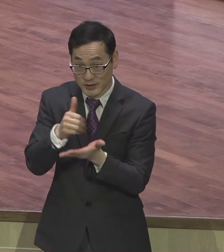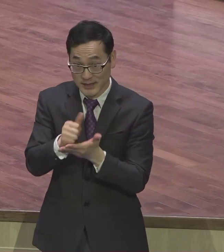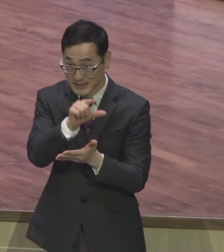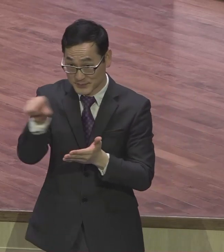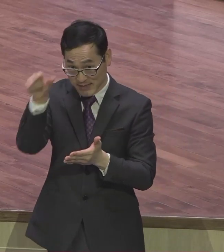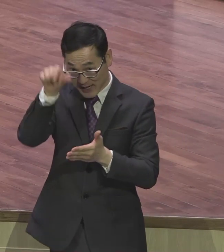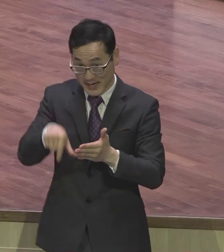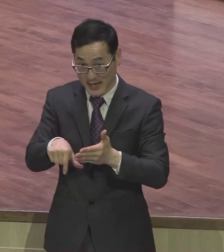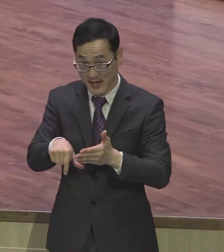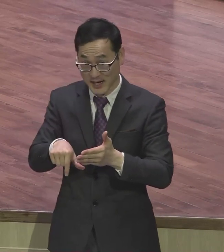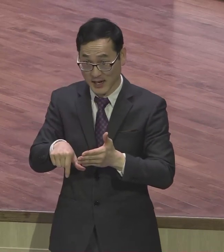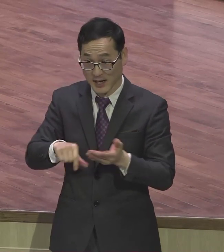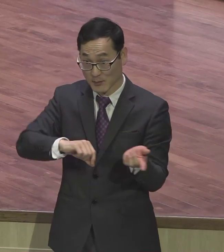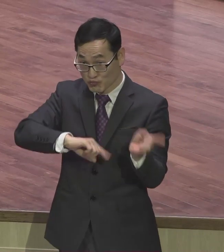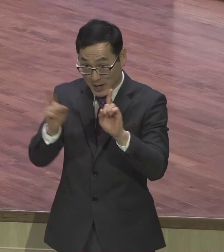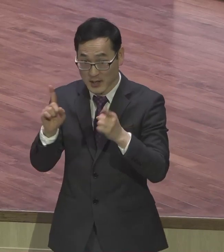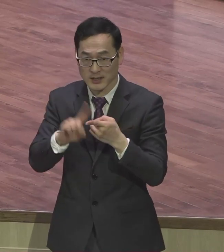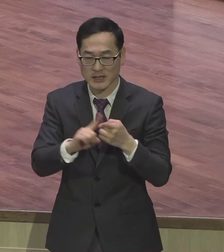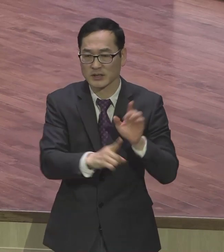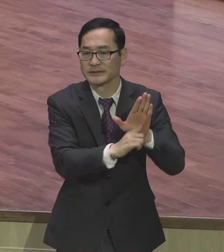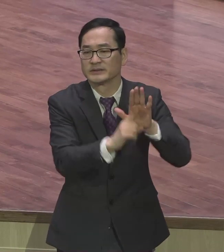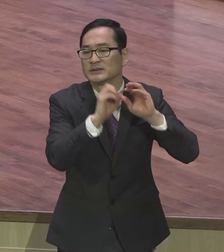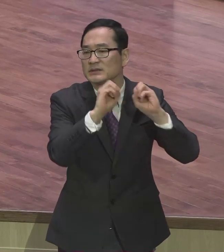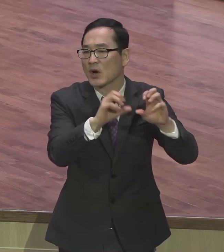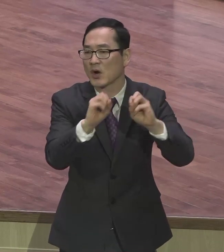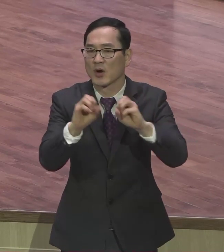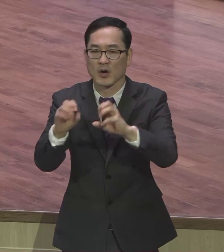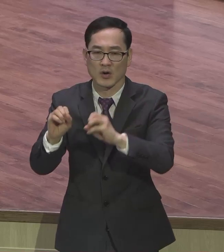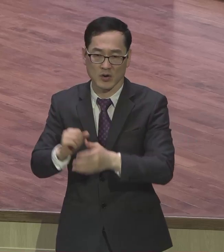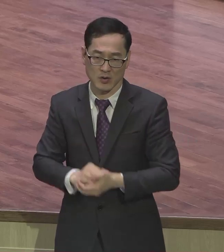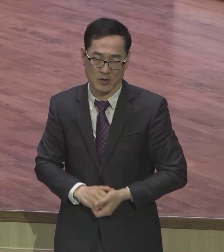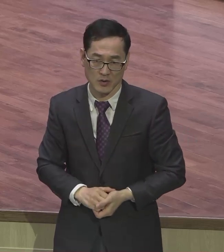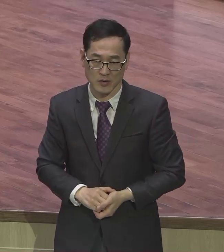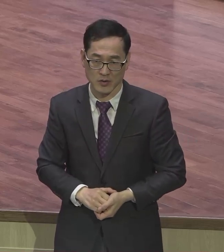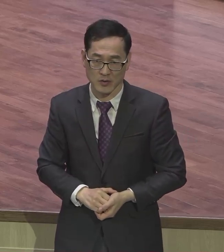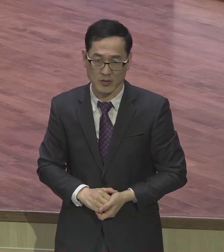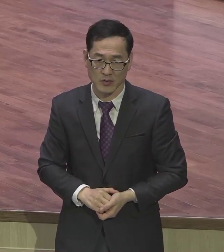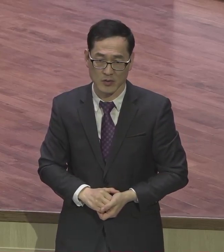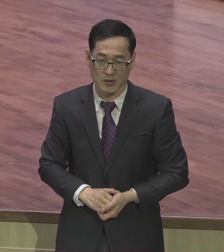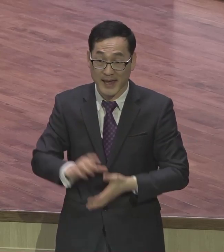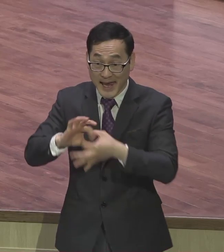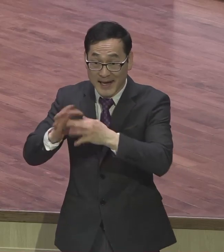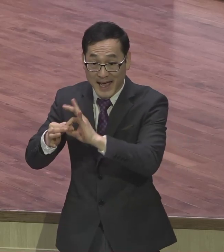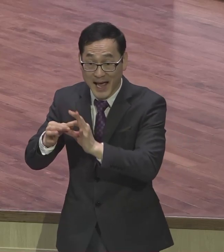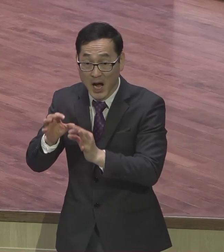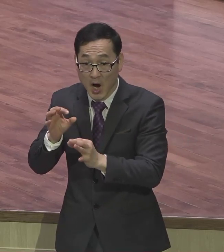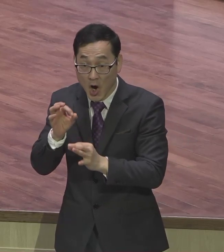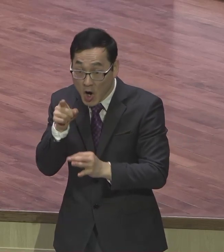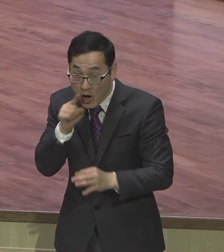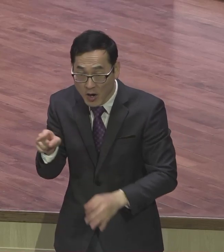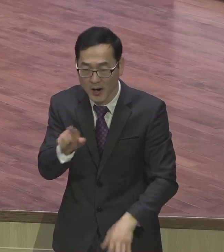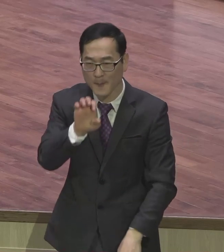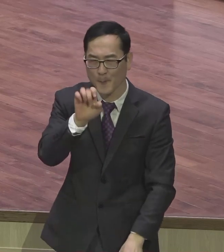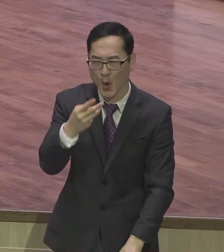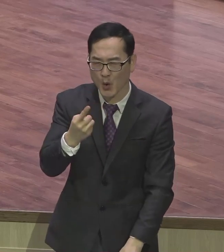생활하라 이 말은 폴리테우 에스타이 라는 헬란 말이에요 폴리테우 에스타이가 무슨 말했냐